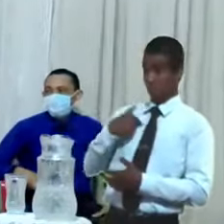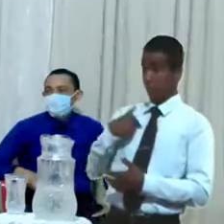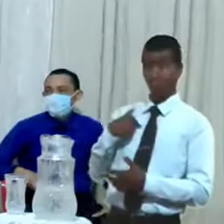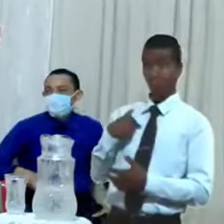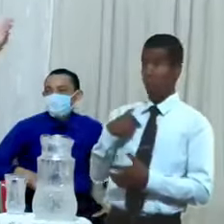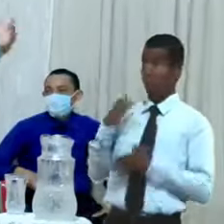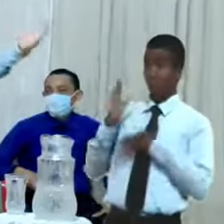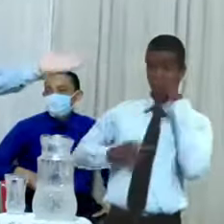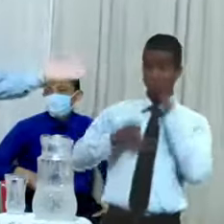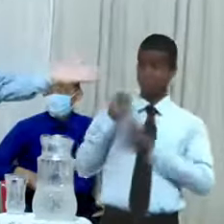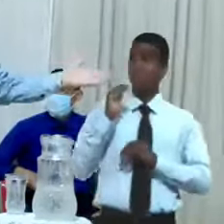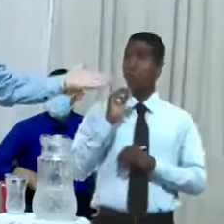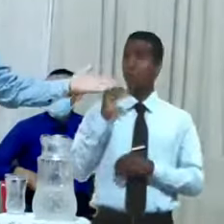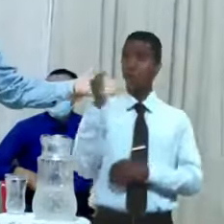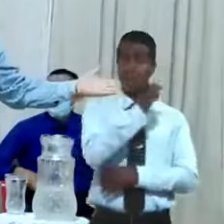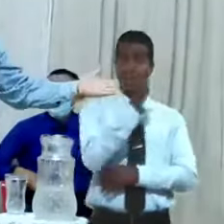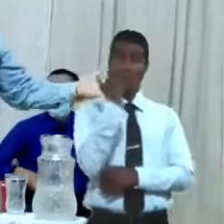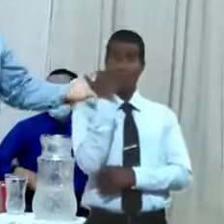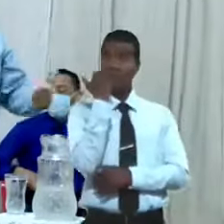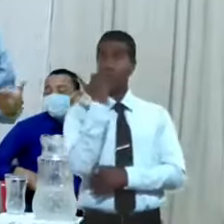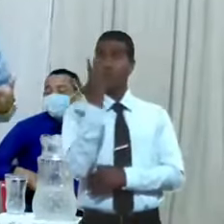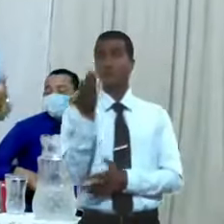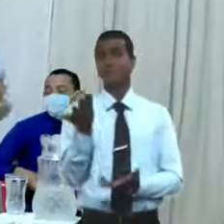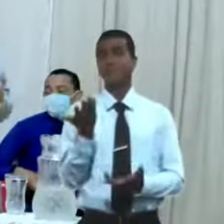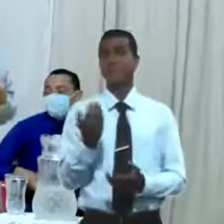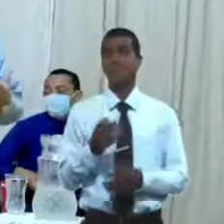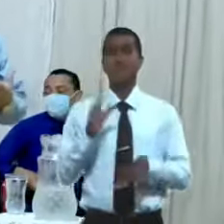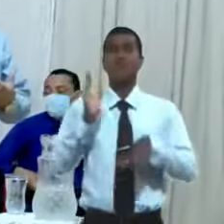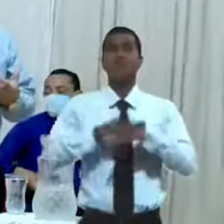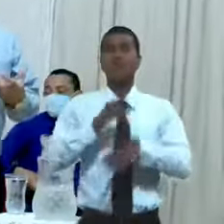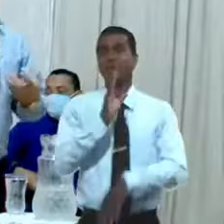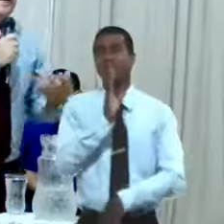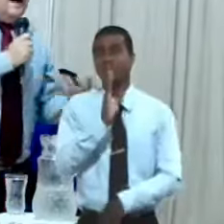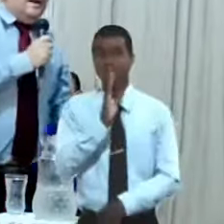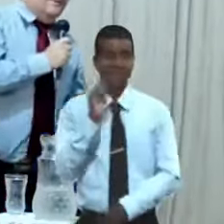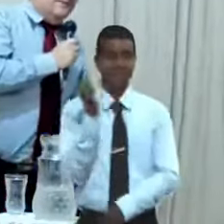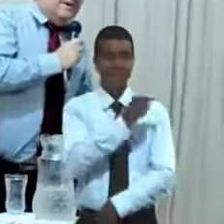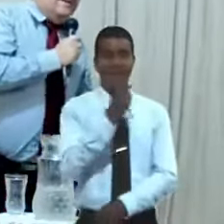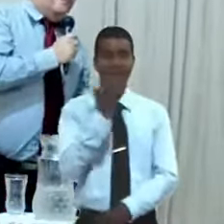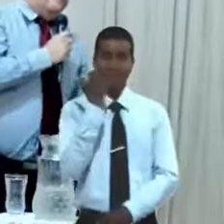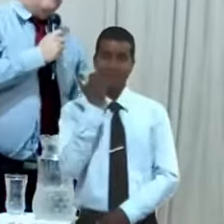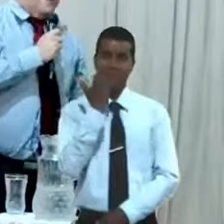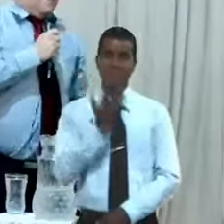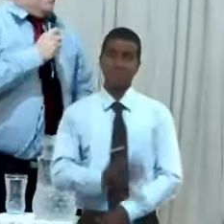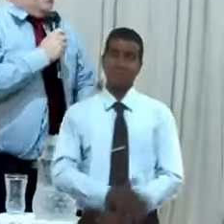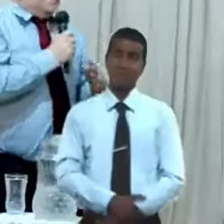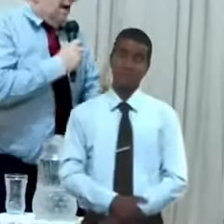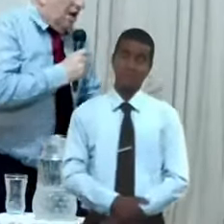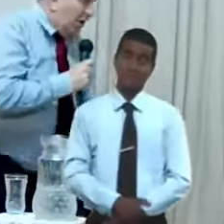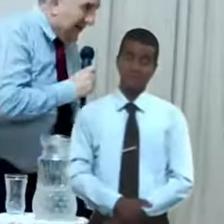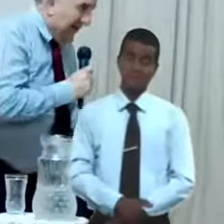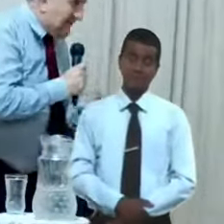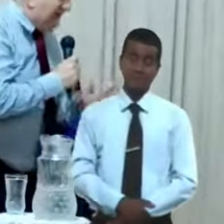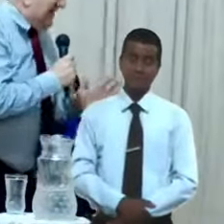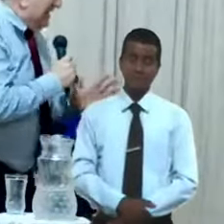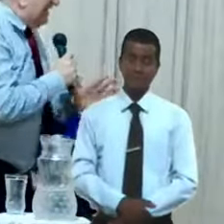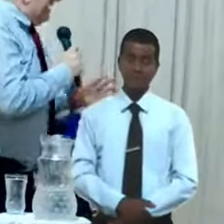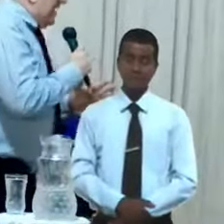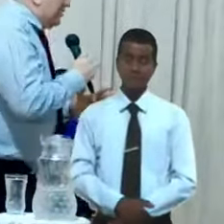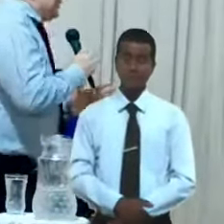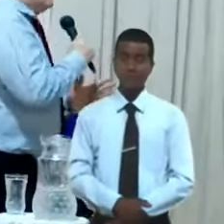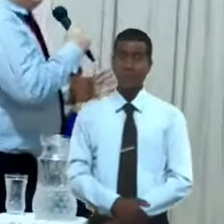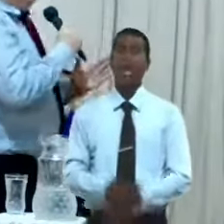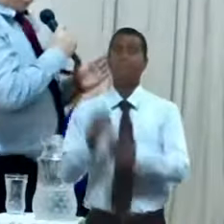La mujer. Así que, le echó la culpa a la mujer. Ok, está bien.